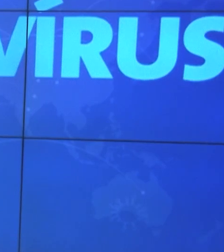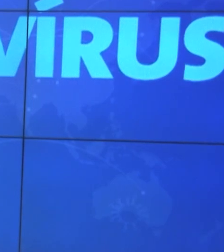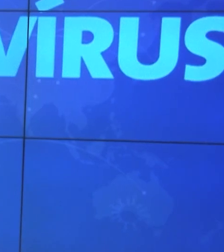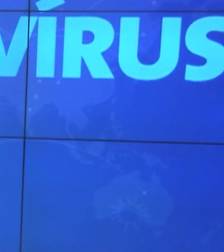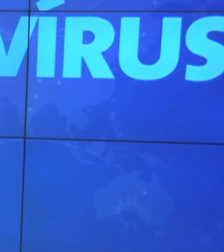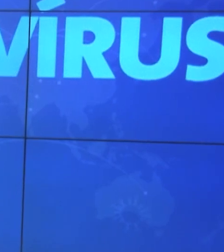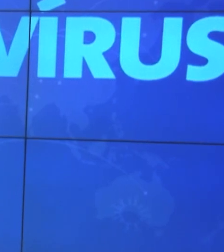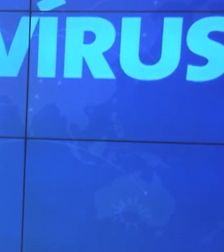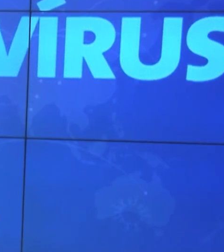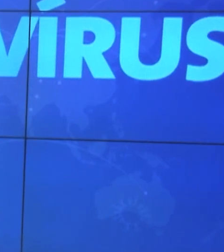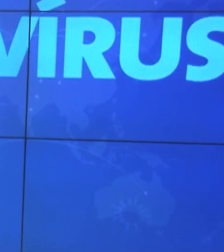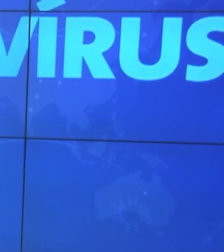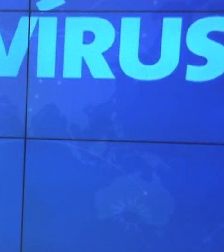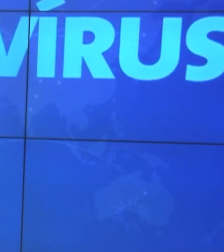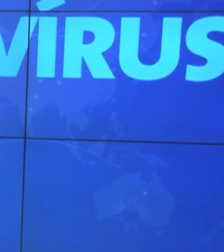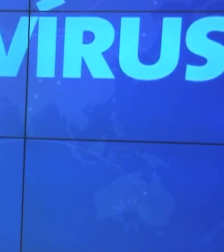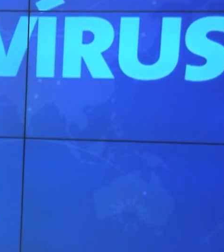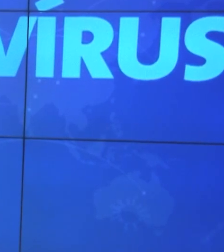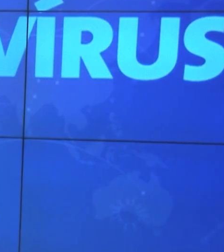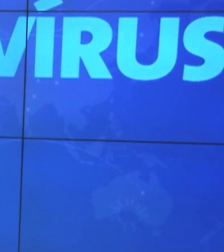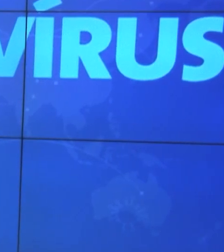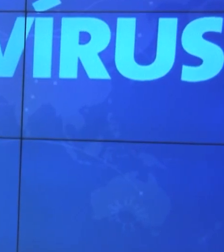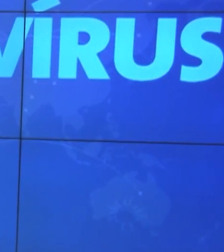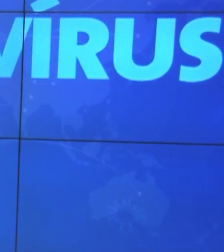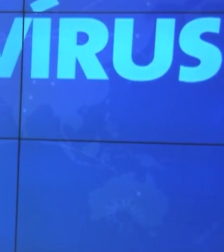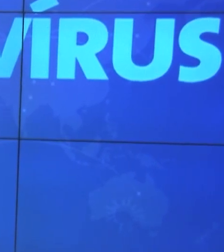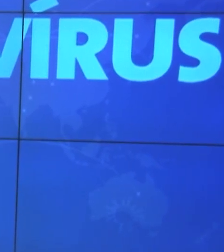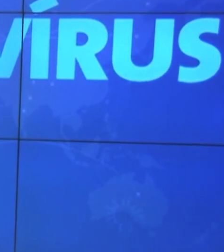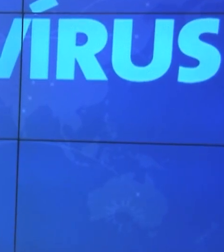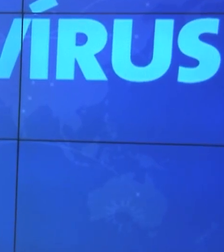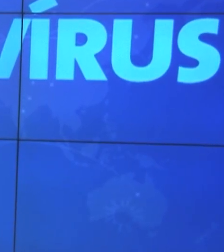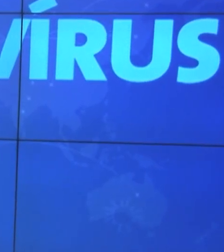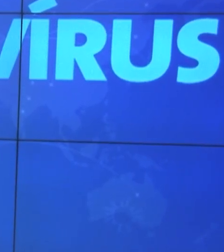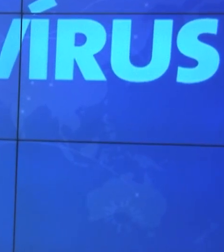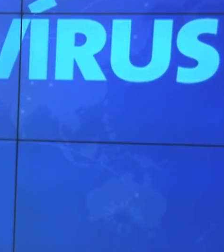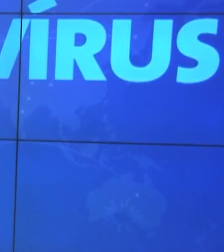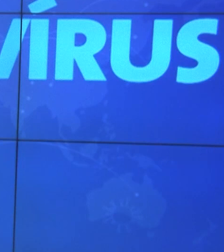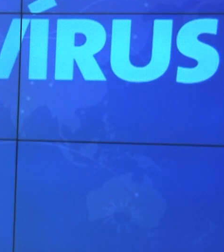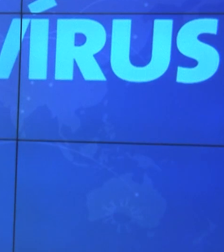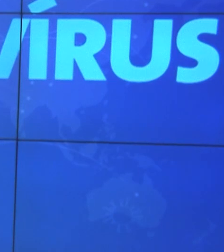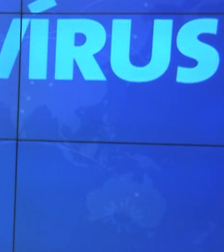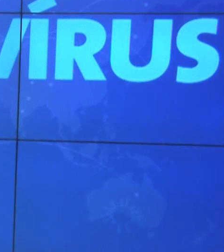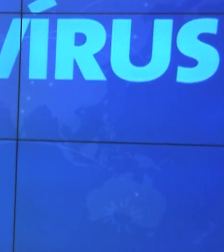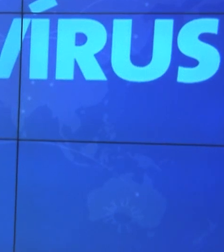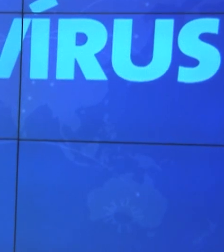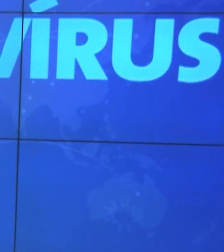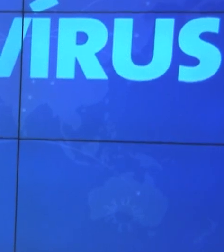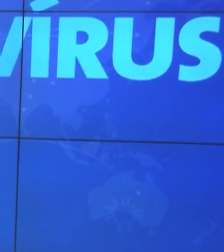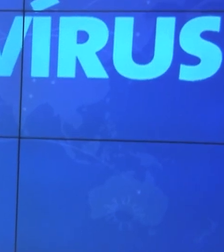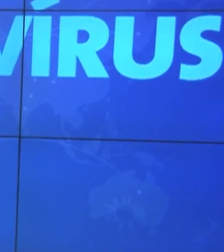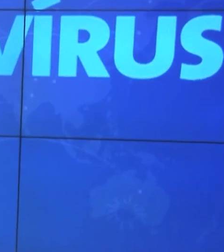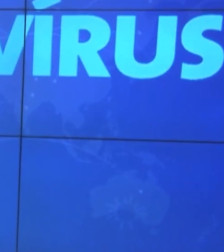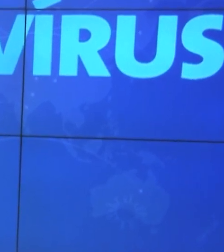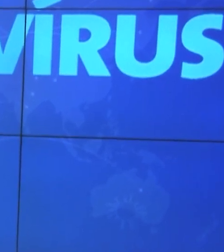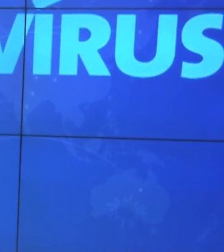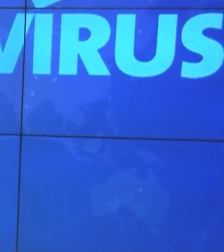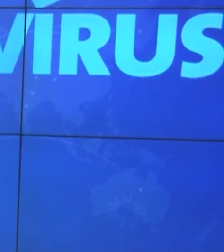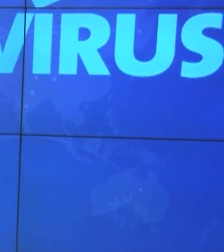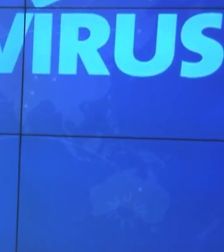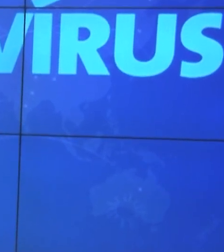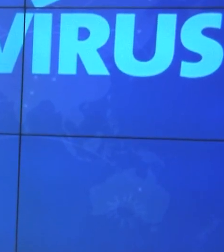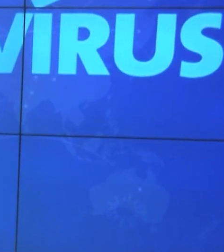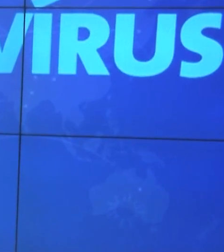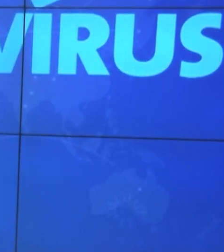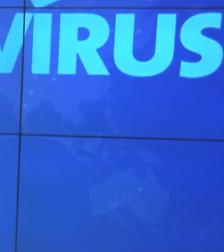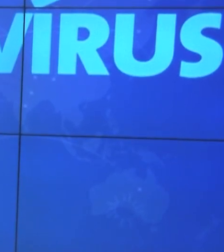E na tarde de ontem, o secretário de saúde falou dos pacientes que estão em unidades de terapia